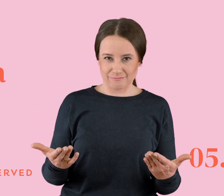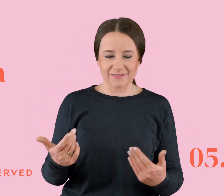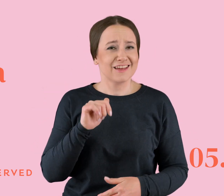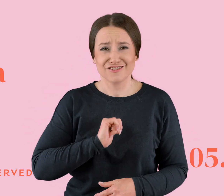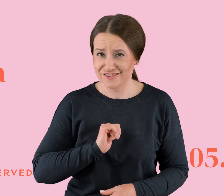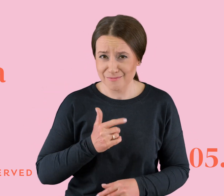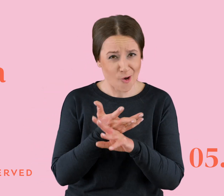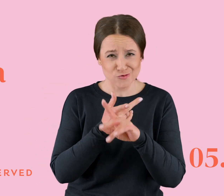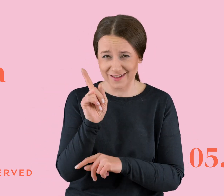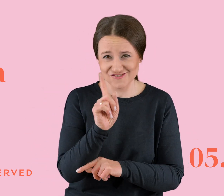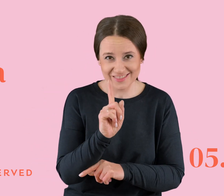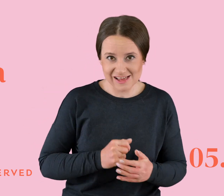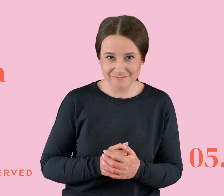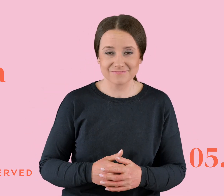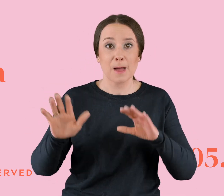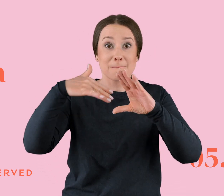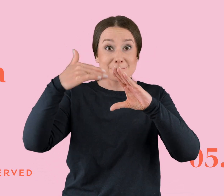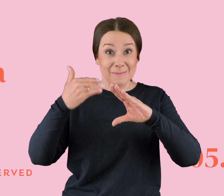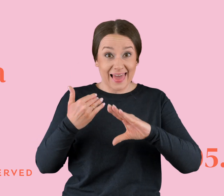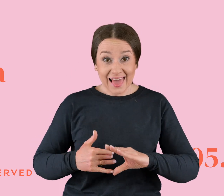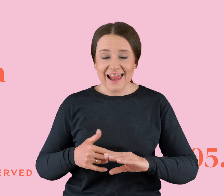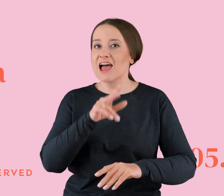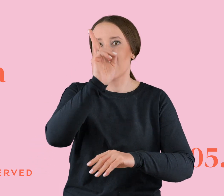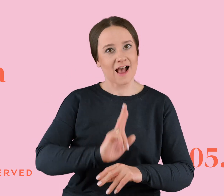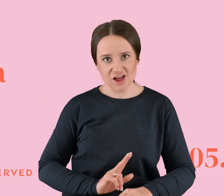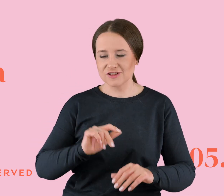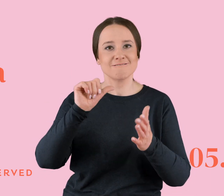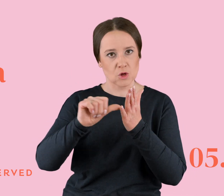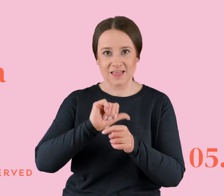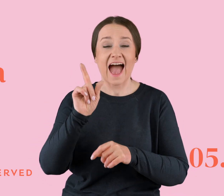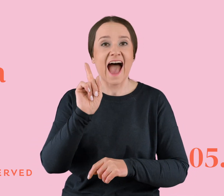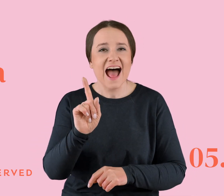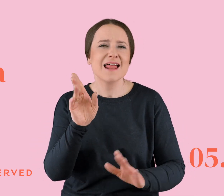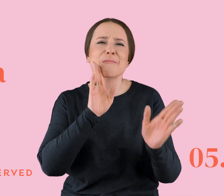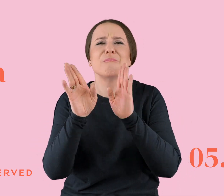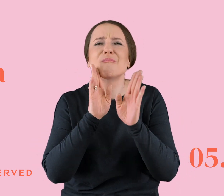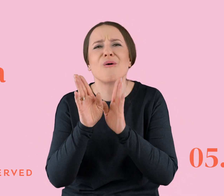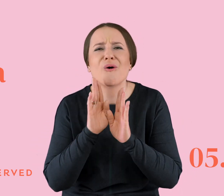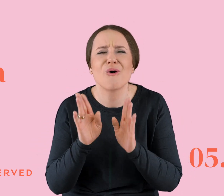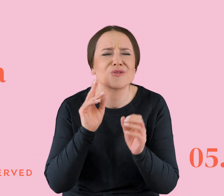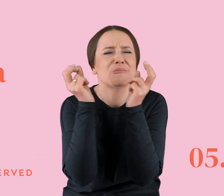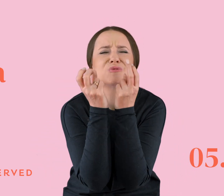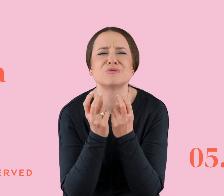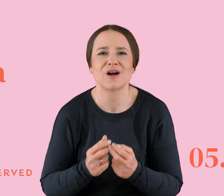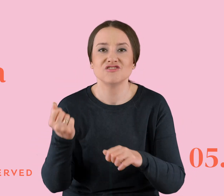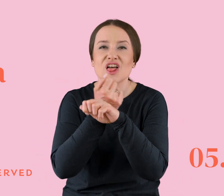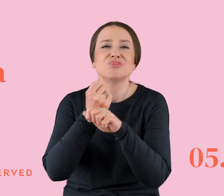oszukacie. I takich maili, w ogóle każdy jest wyjątkowy, tak, ale większość z nich ma podobny mianownik, że no, toksyna chce za wszelką